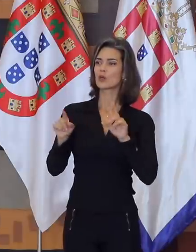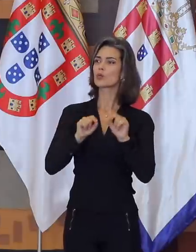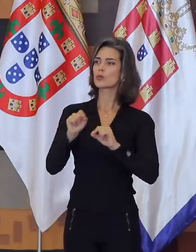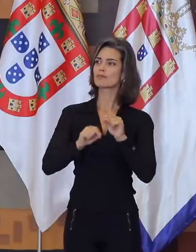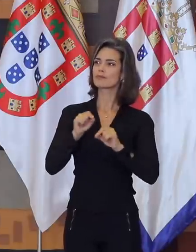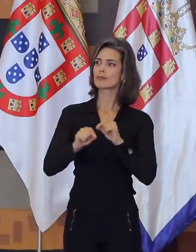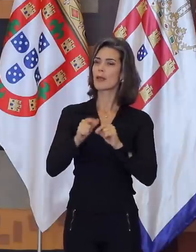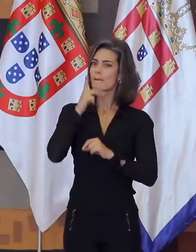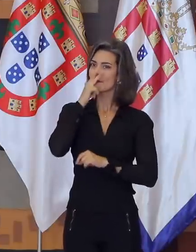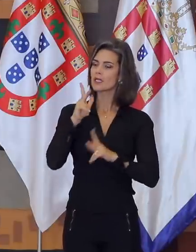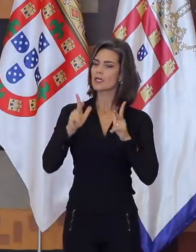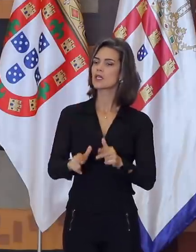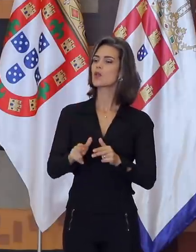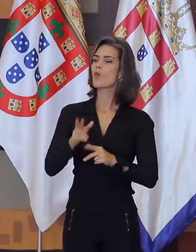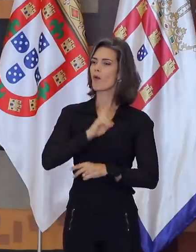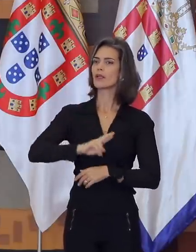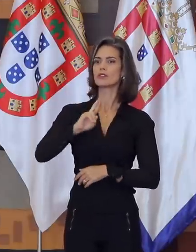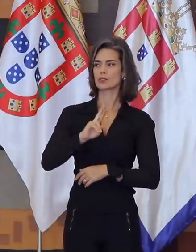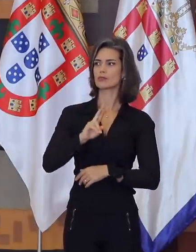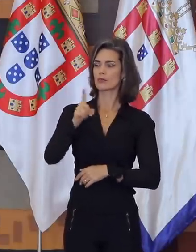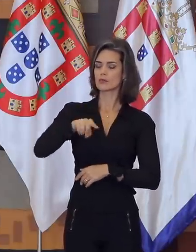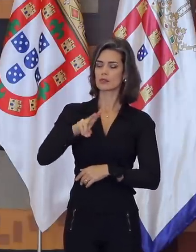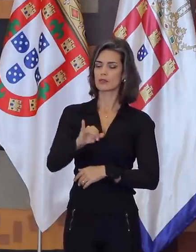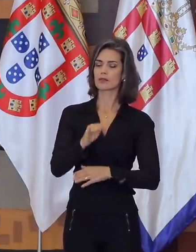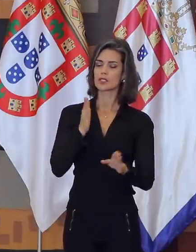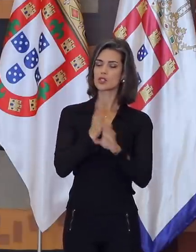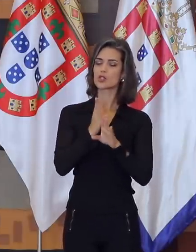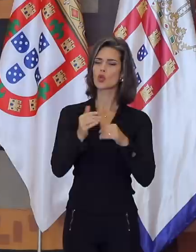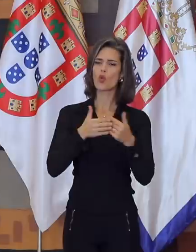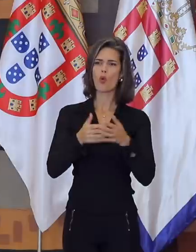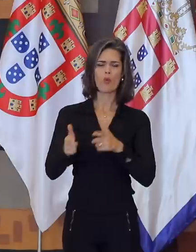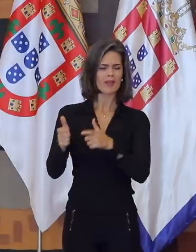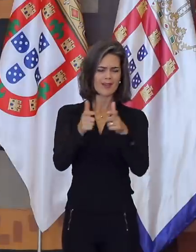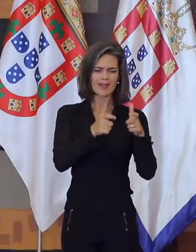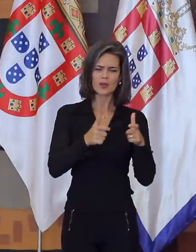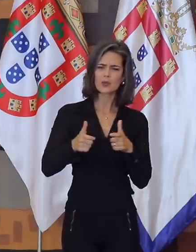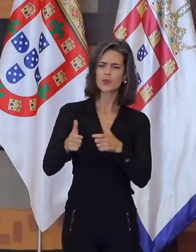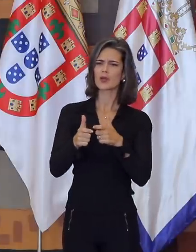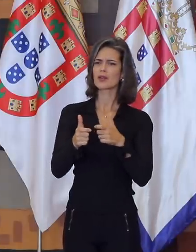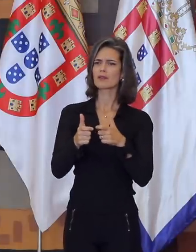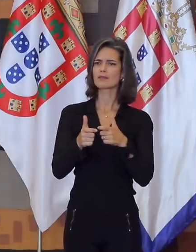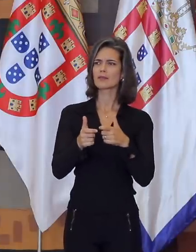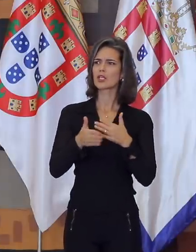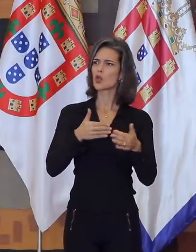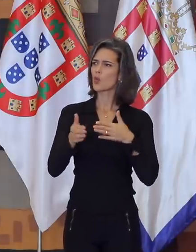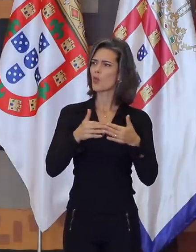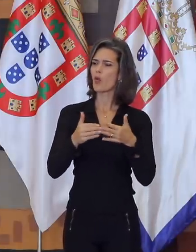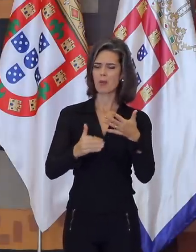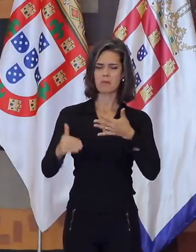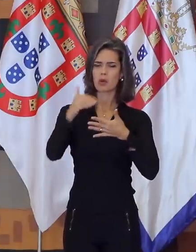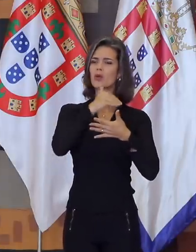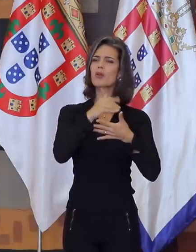verdadeiro sacerdócio. vocês descobrirão que, onde quer que estejam e qualquer que seja o cargo que ocupam,